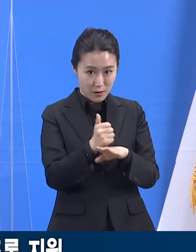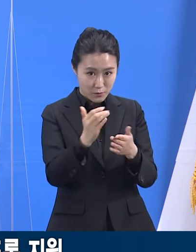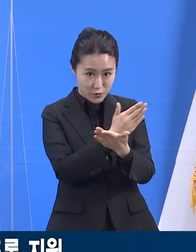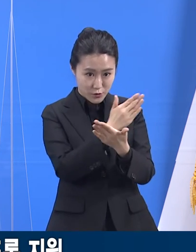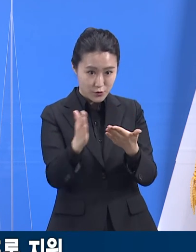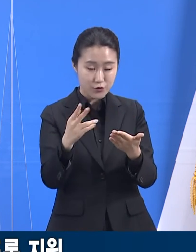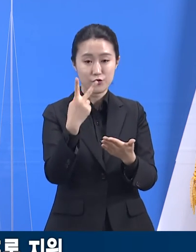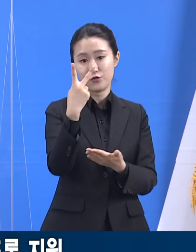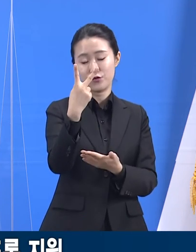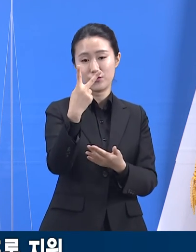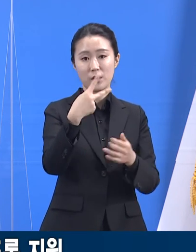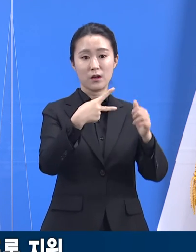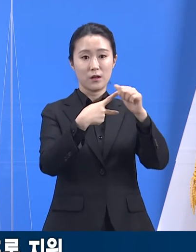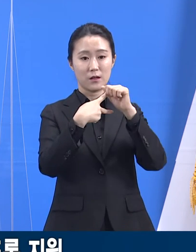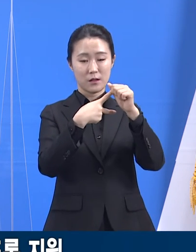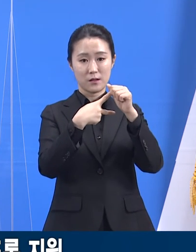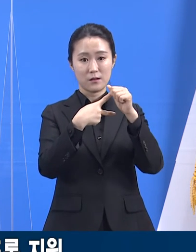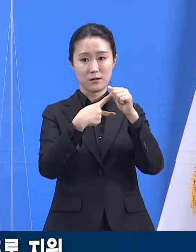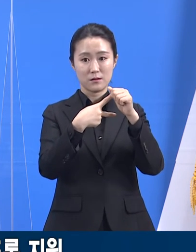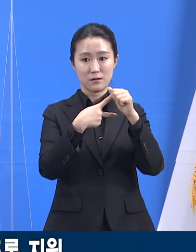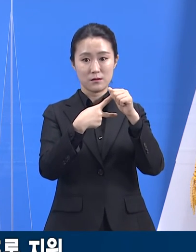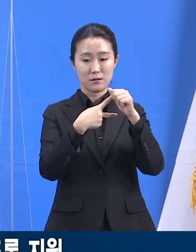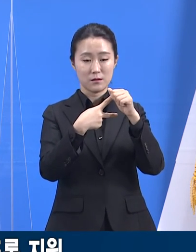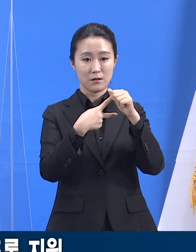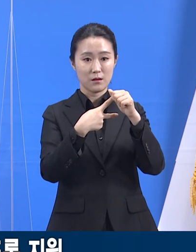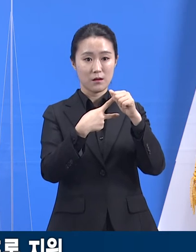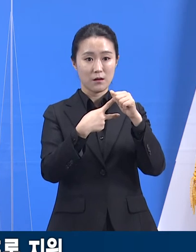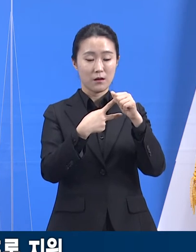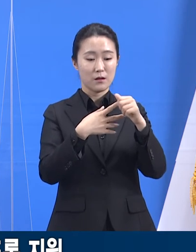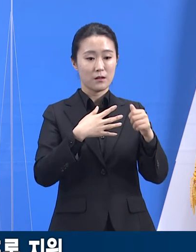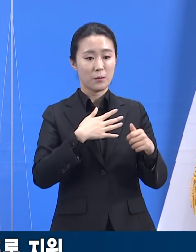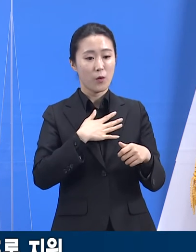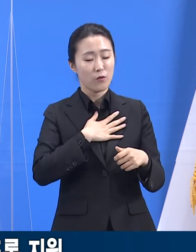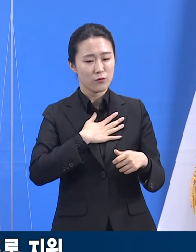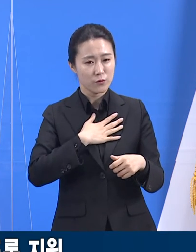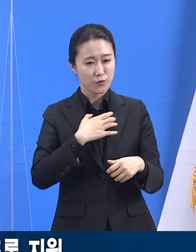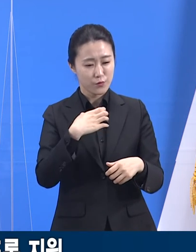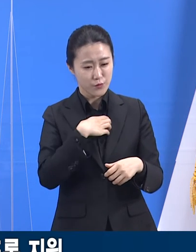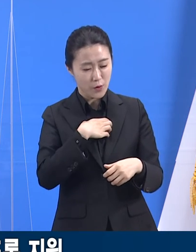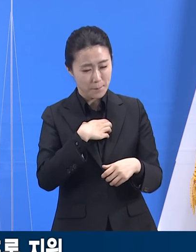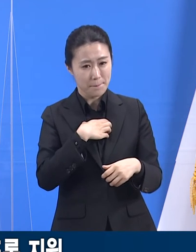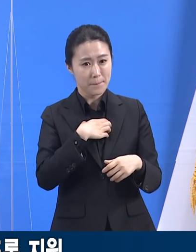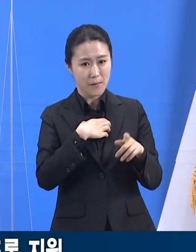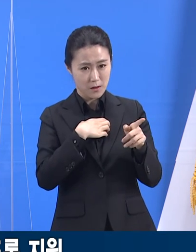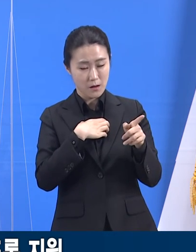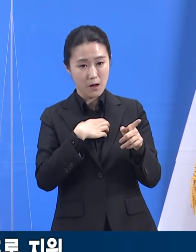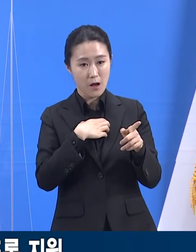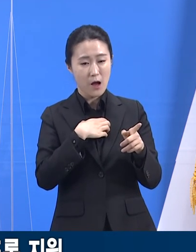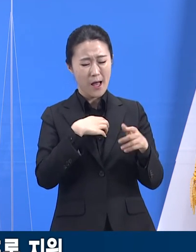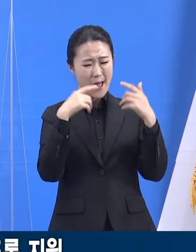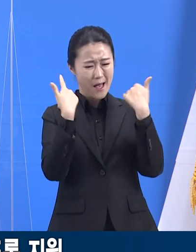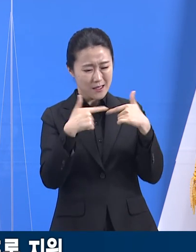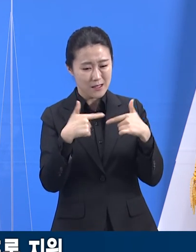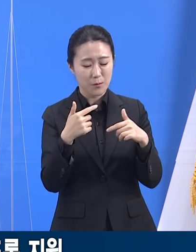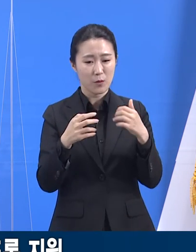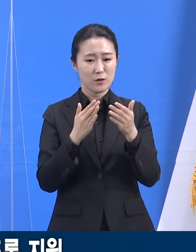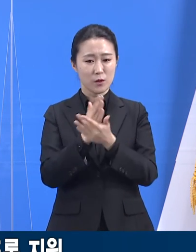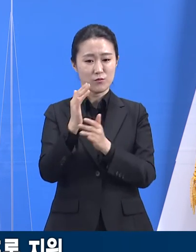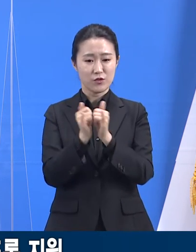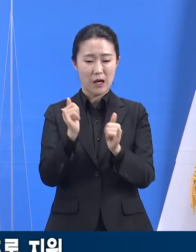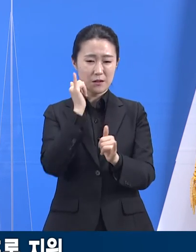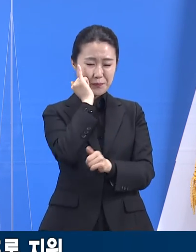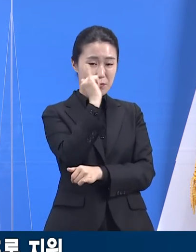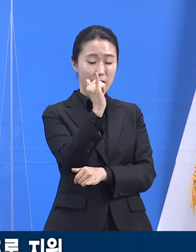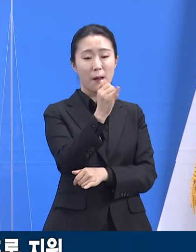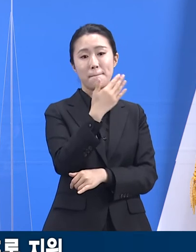때 언제든지 전문가의 상담 안내를 받을 수 있도록 연락체계를 유지해 둡니다. 상대적으로 위험이 높은